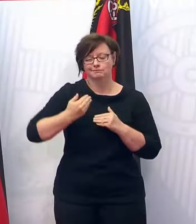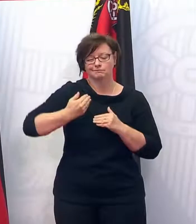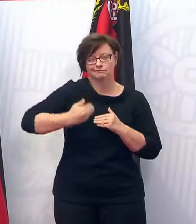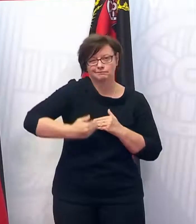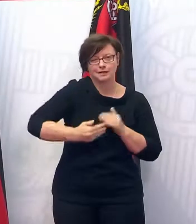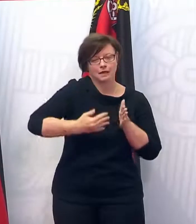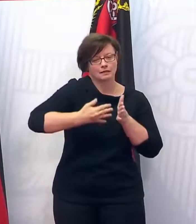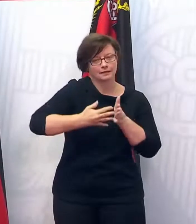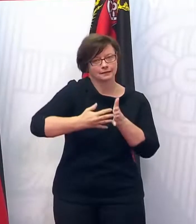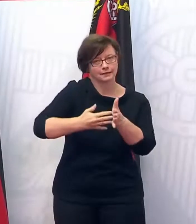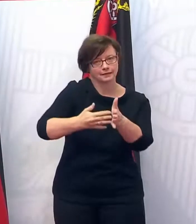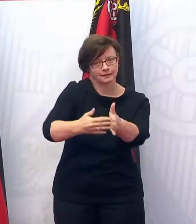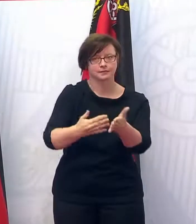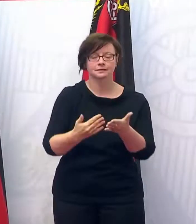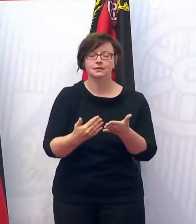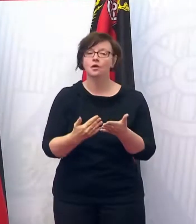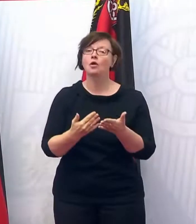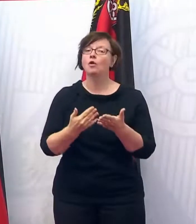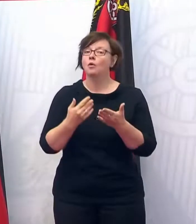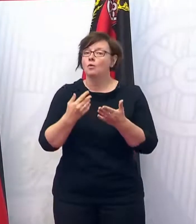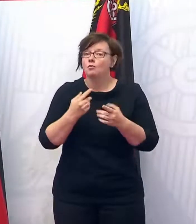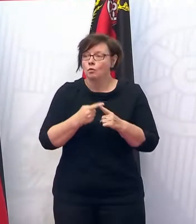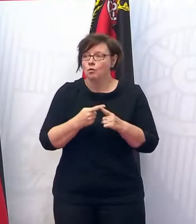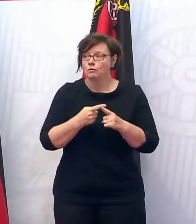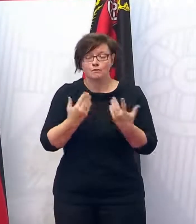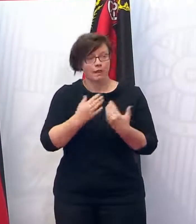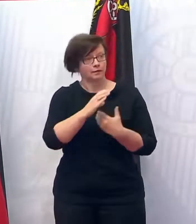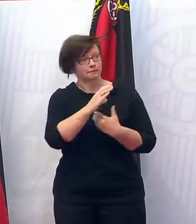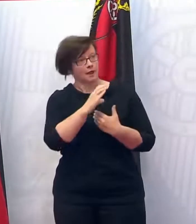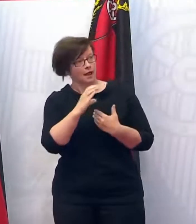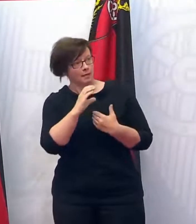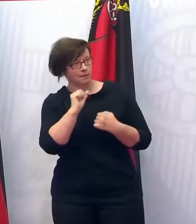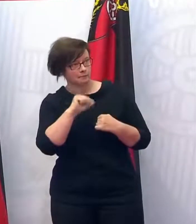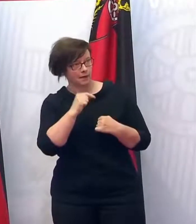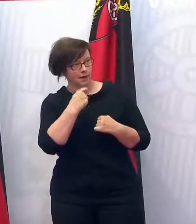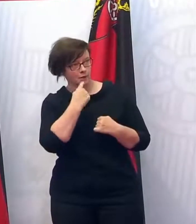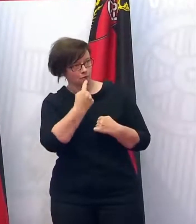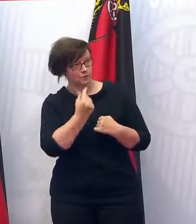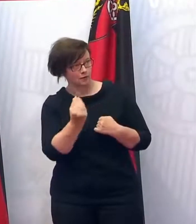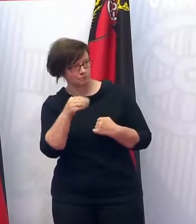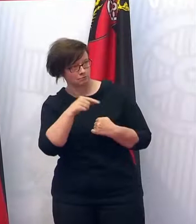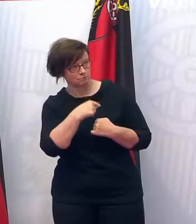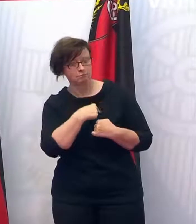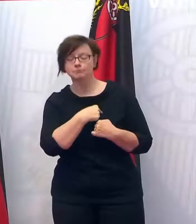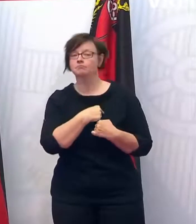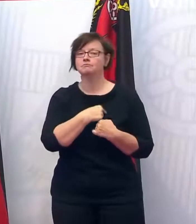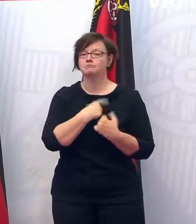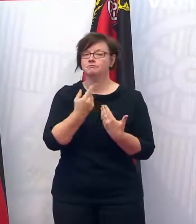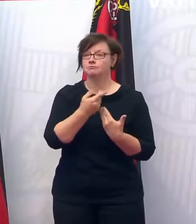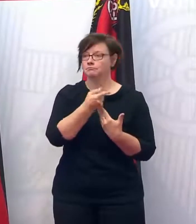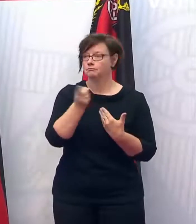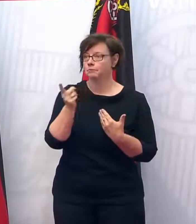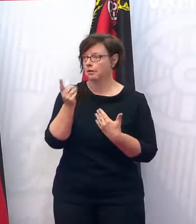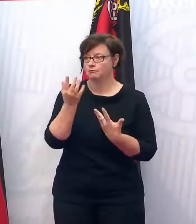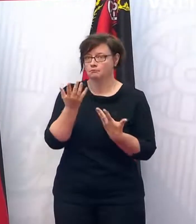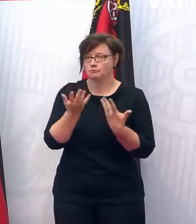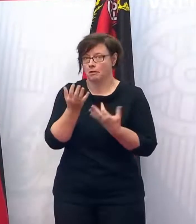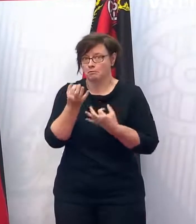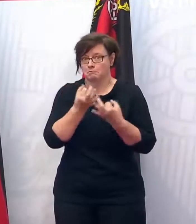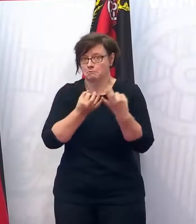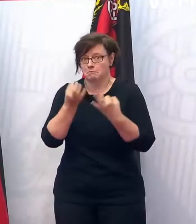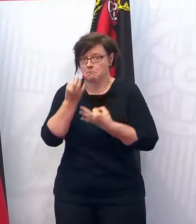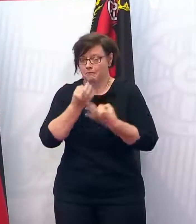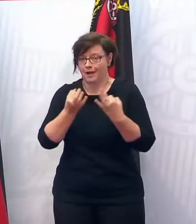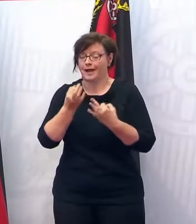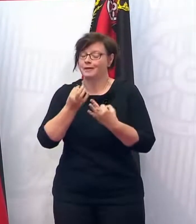in unserem Bundesland. Und vielleicht, Clemens, kann ich das an der Stelle auch gerade mal einfügen. Weiß ich nicht, ob es noch Fragen gibt. Mir